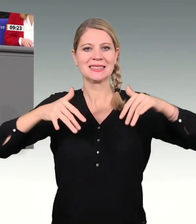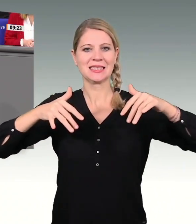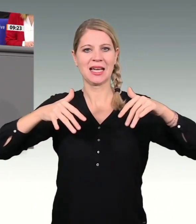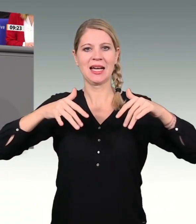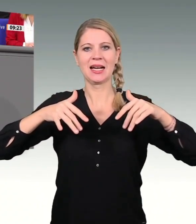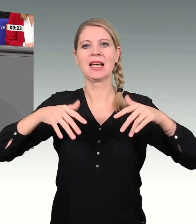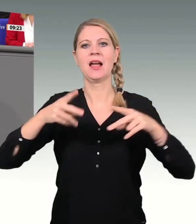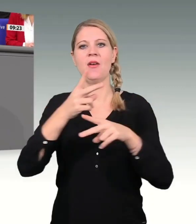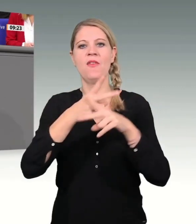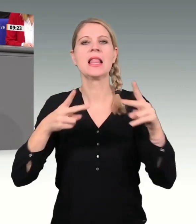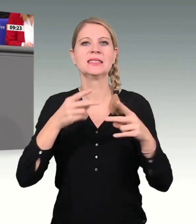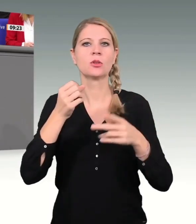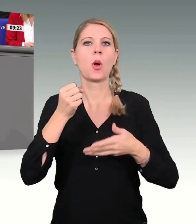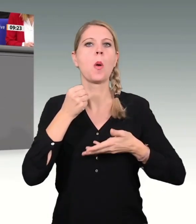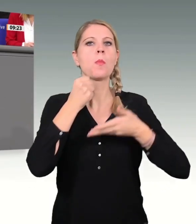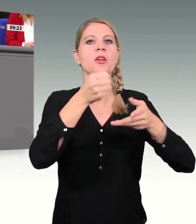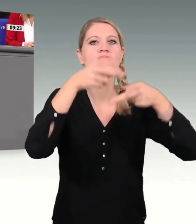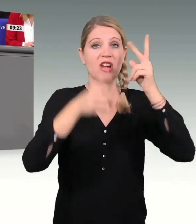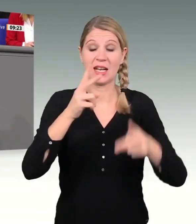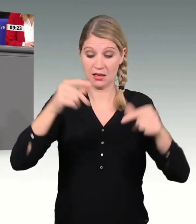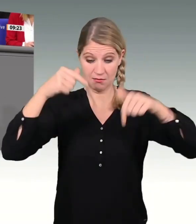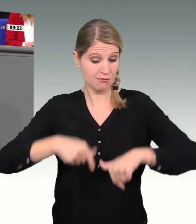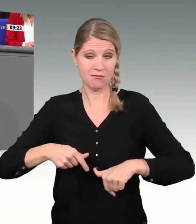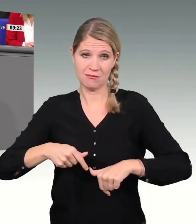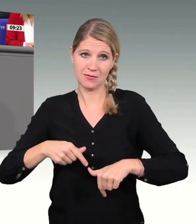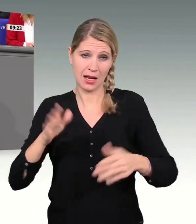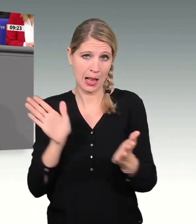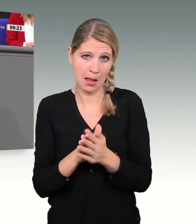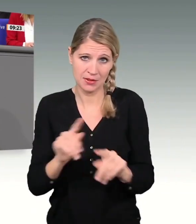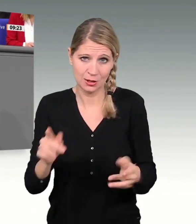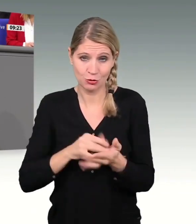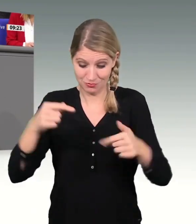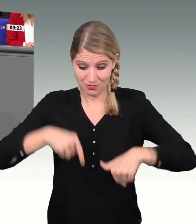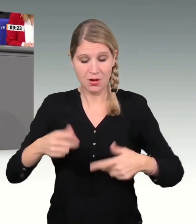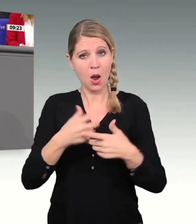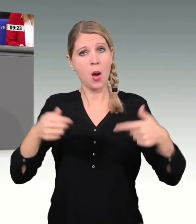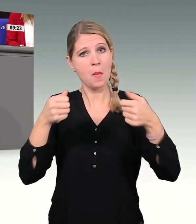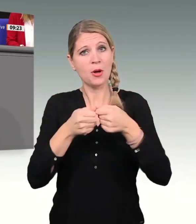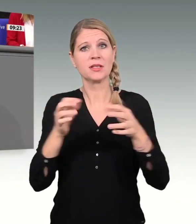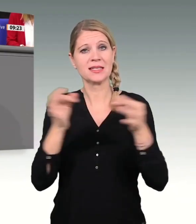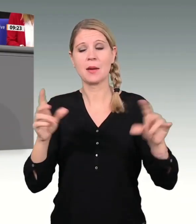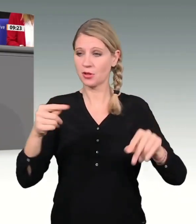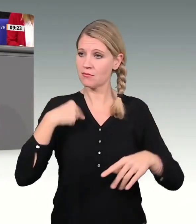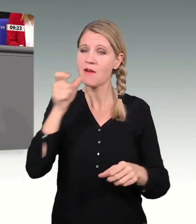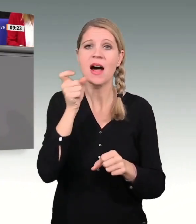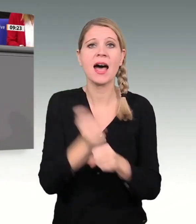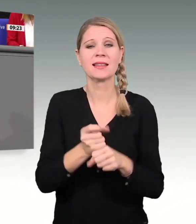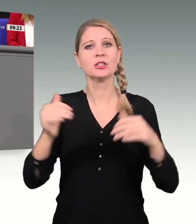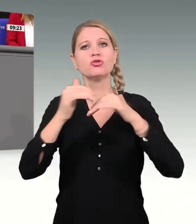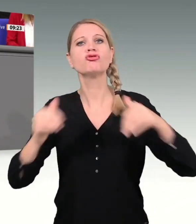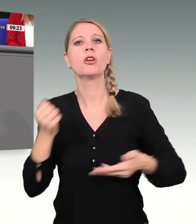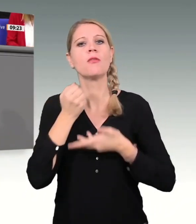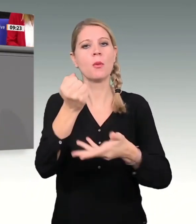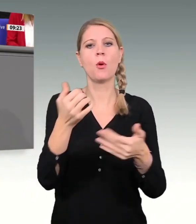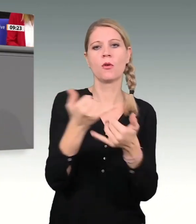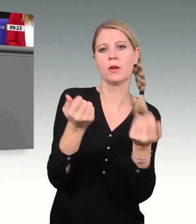laufen. Wir, der Deutsche Bundestag, wir sind verantwortlich für die konkrete Verwendung der Mittel der Sondervermögen. Wir beraten jedes Jahr den